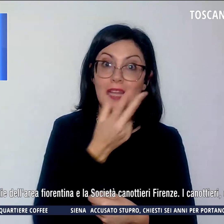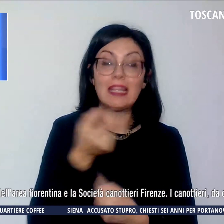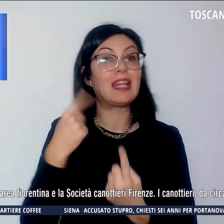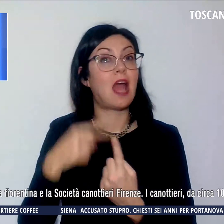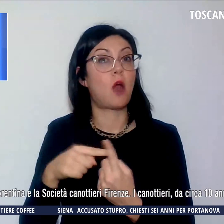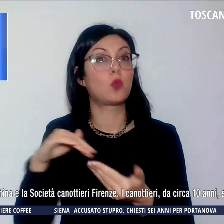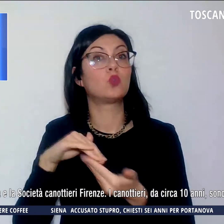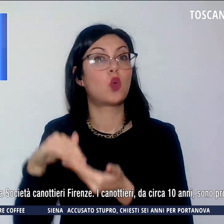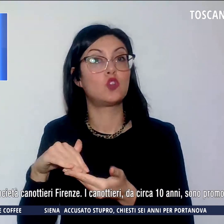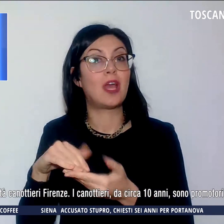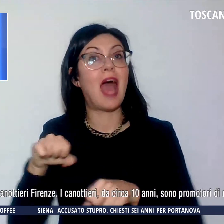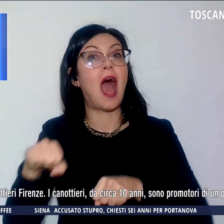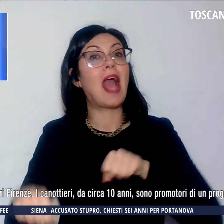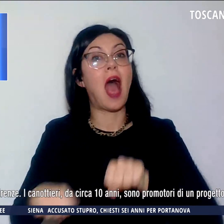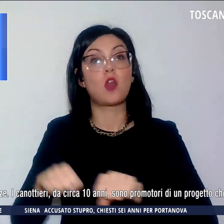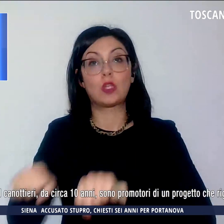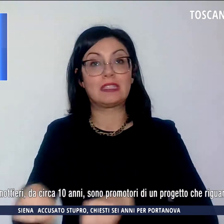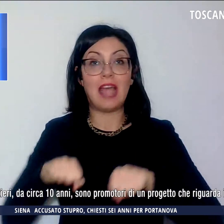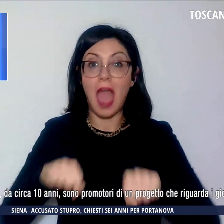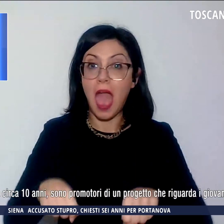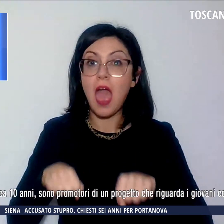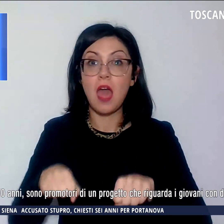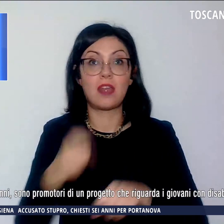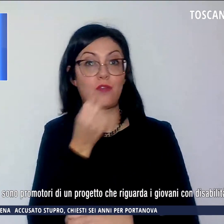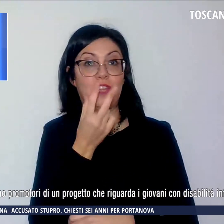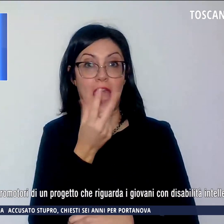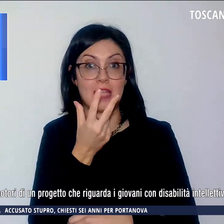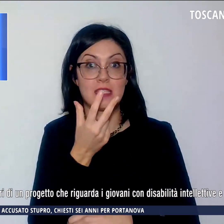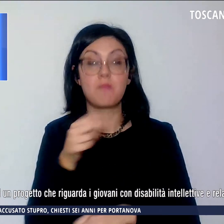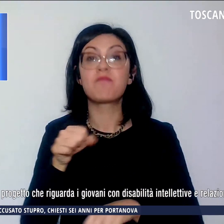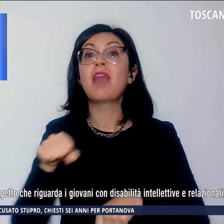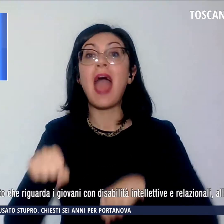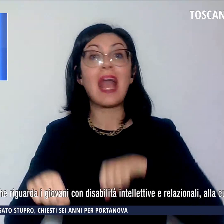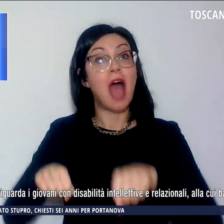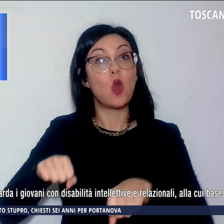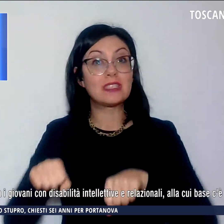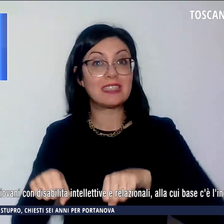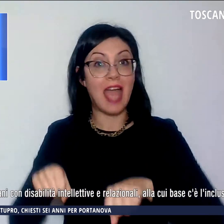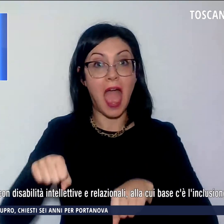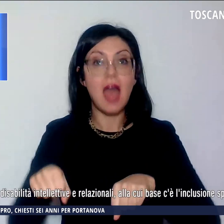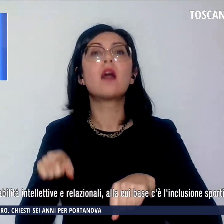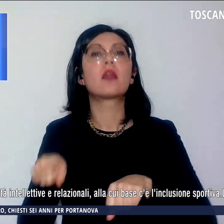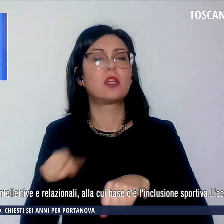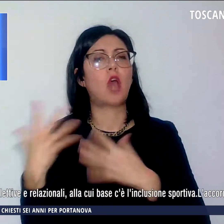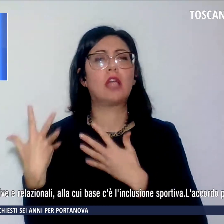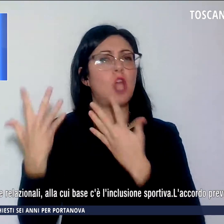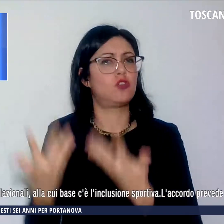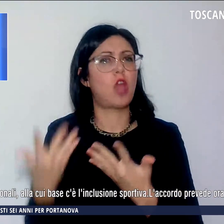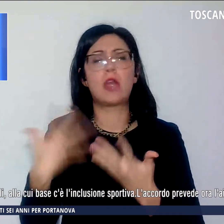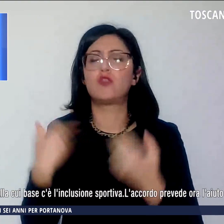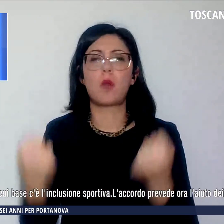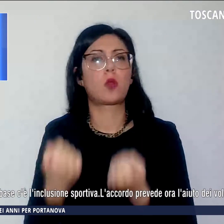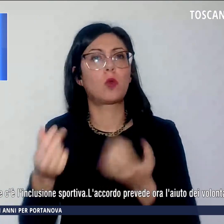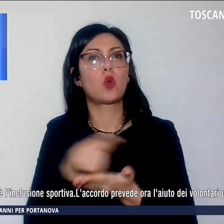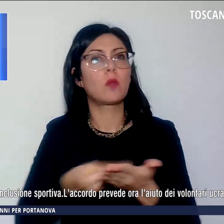Canottieri Firenze. I canottieri, da circa dieci anni, sono promotori di un progetto che riguarda i